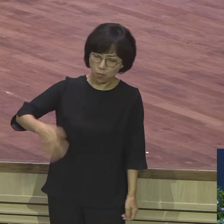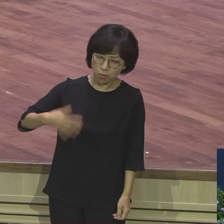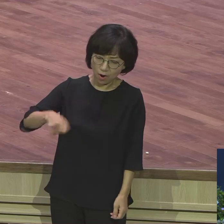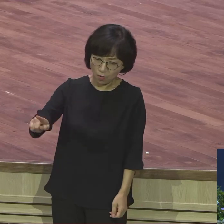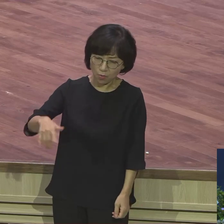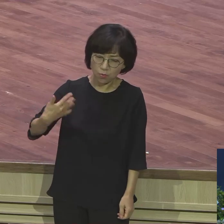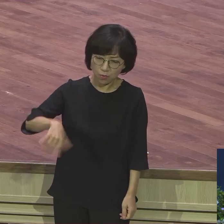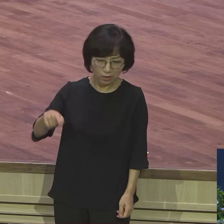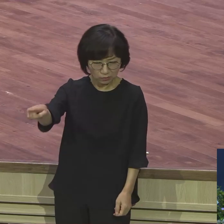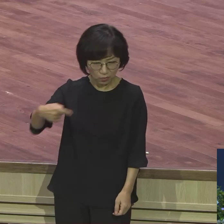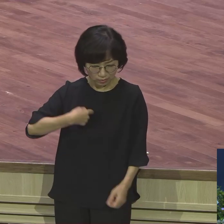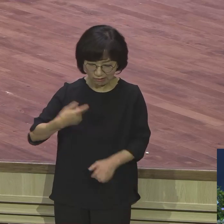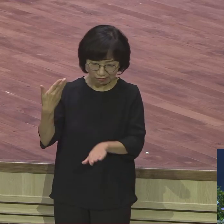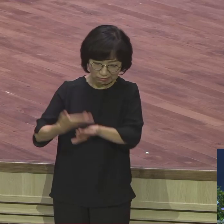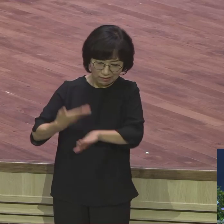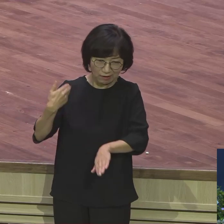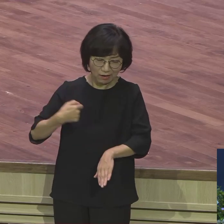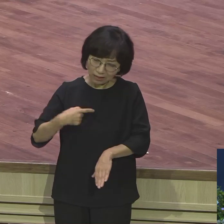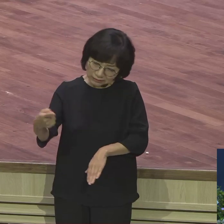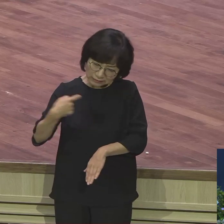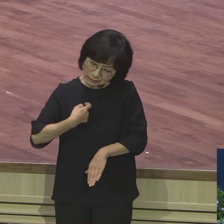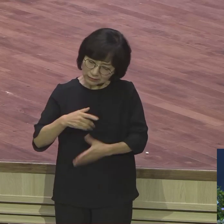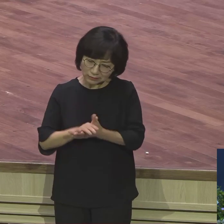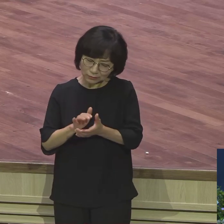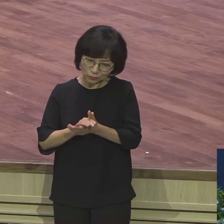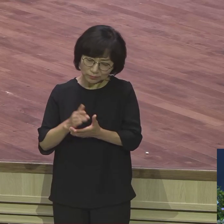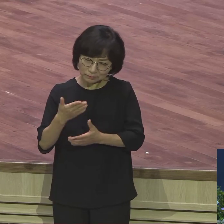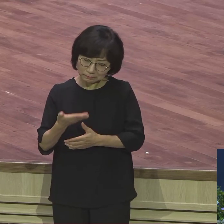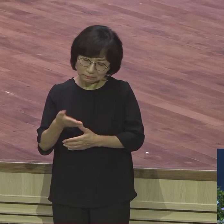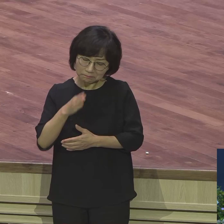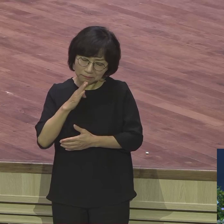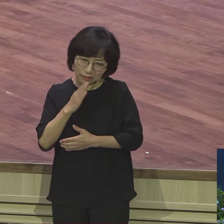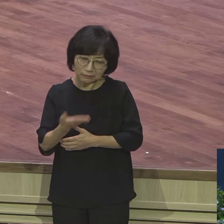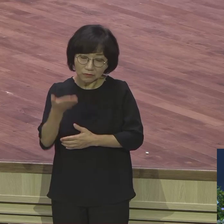내하고 달라 친구들이 가까이 있는 사람들이 다르다